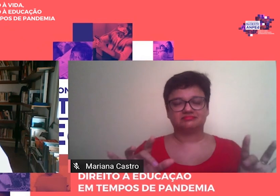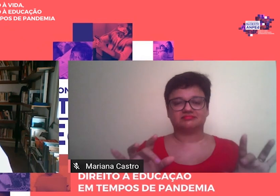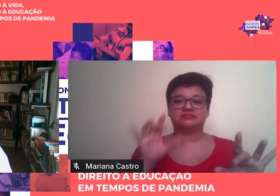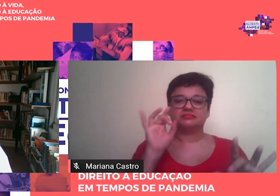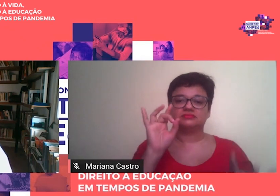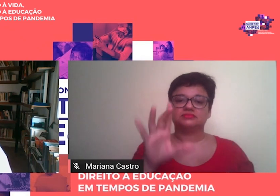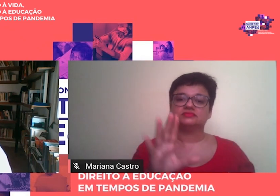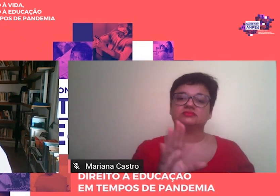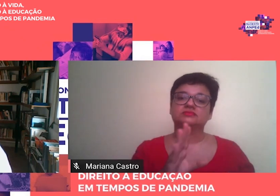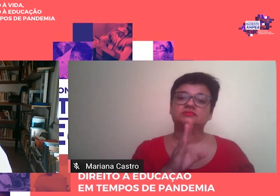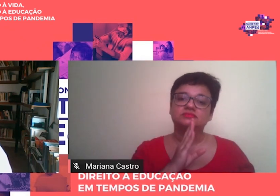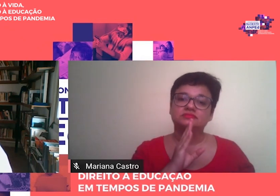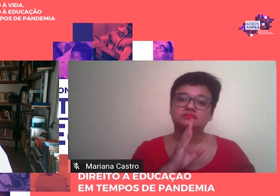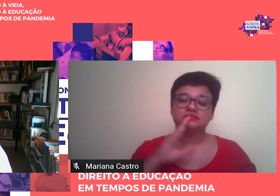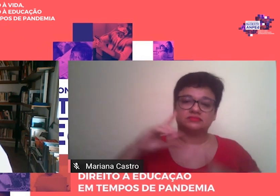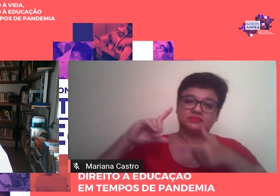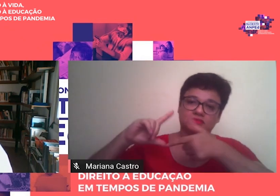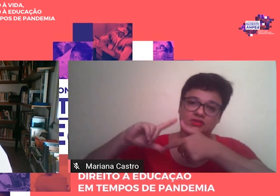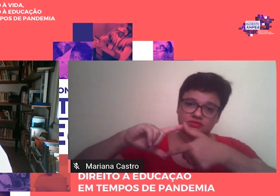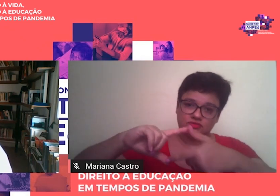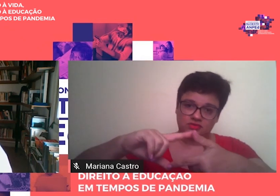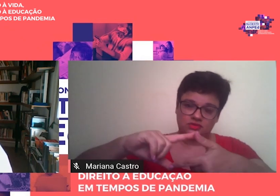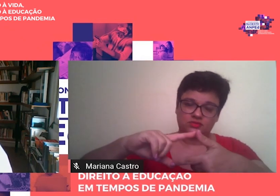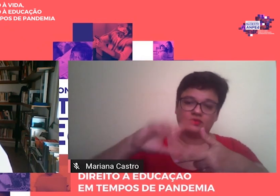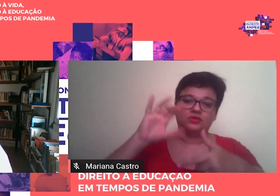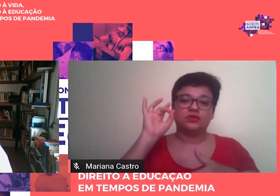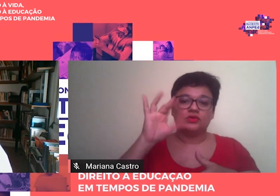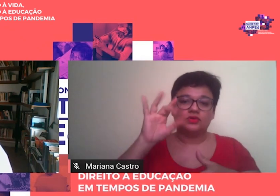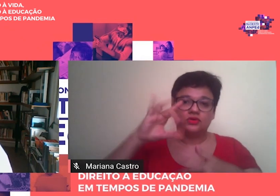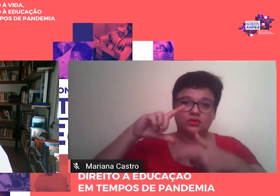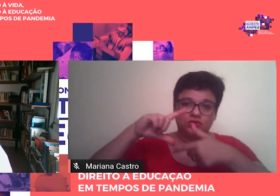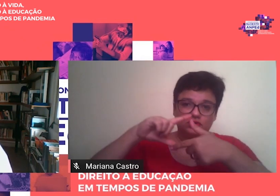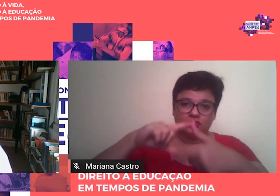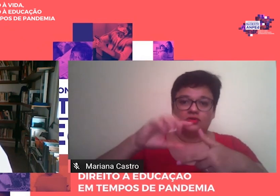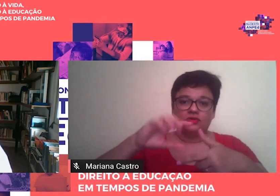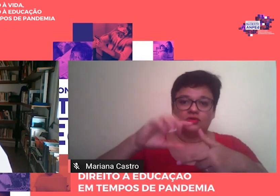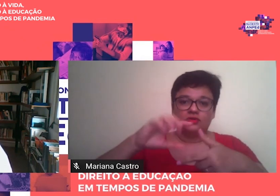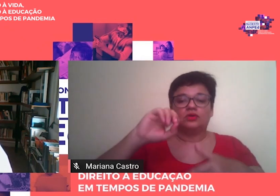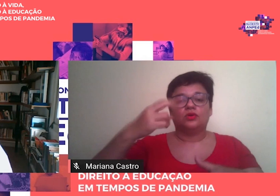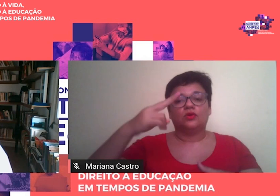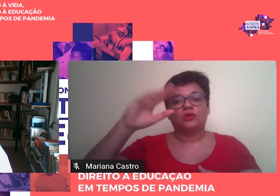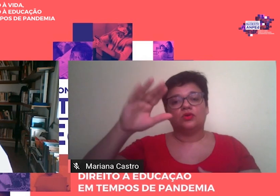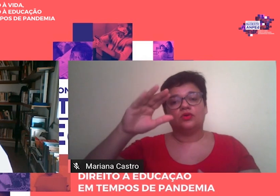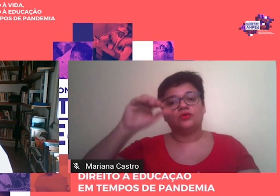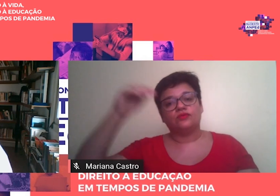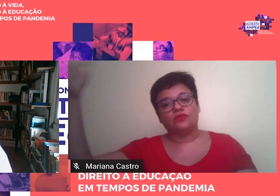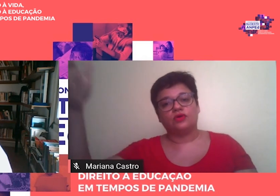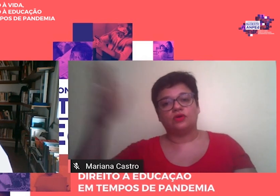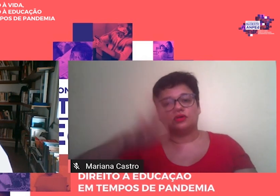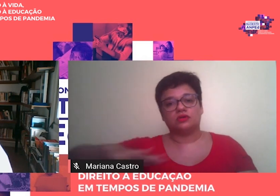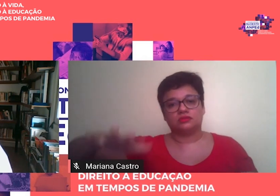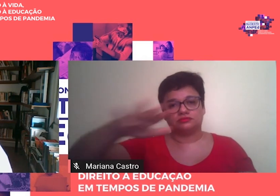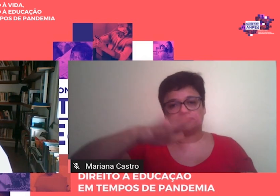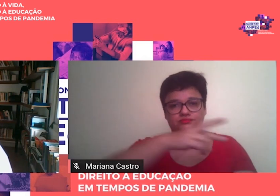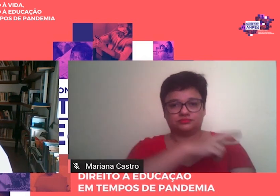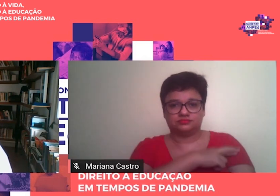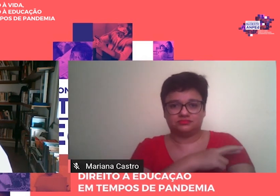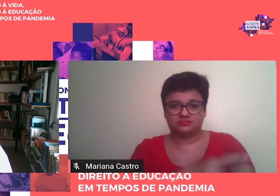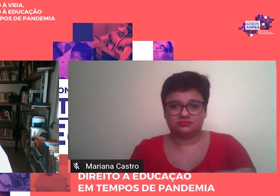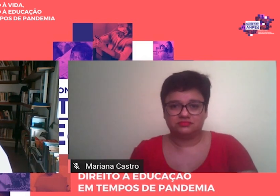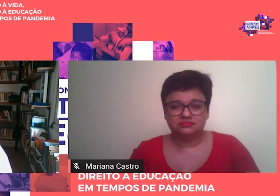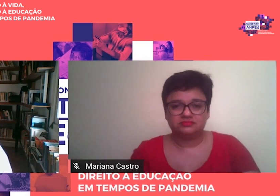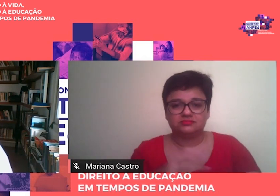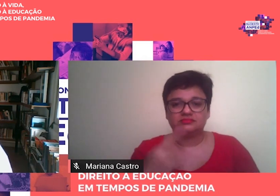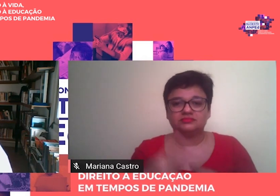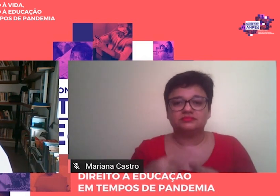conhecimentos profissionais, não apenas aquele que está fora do âmbito religioso, enquanto que laico